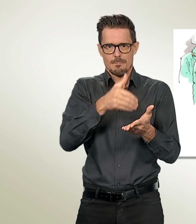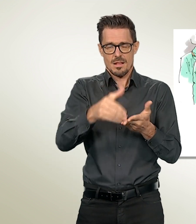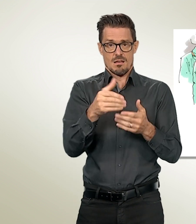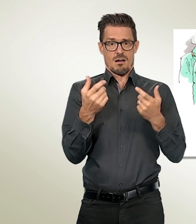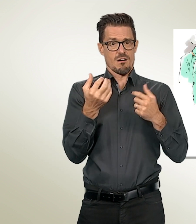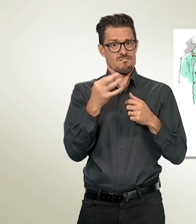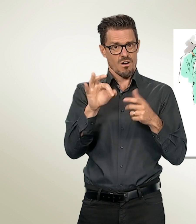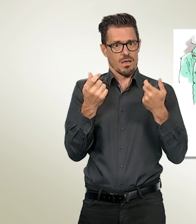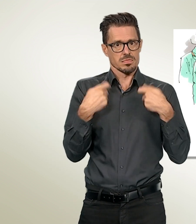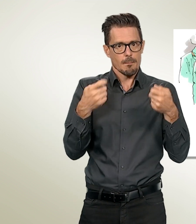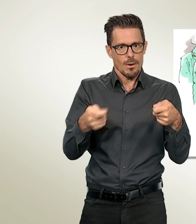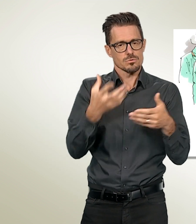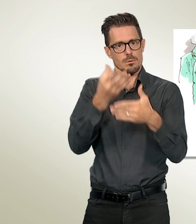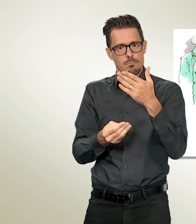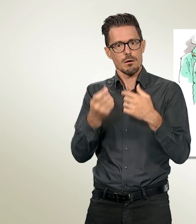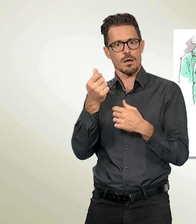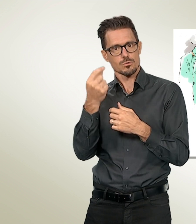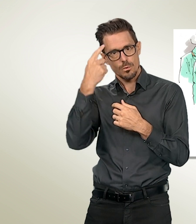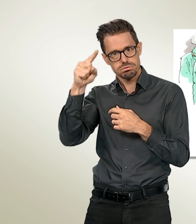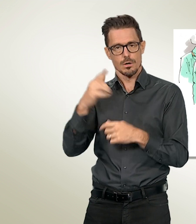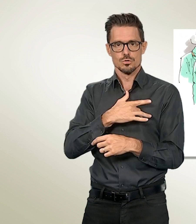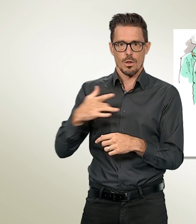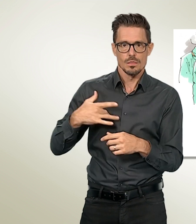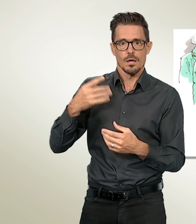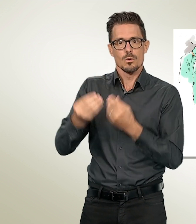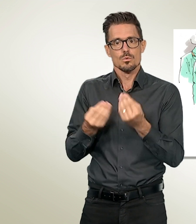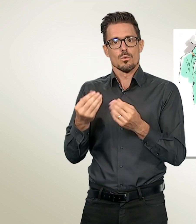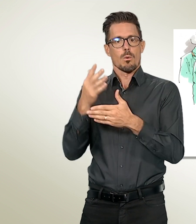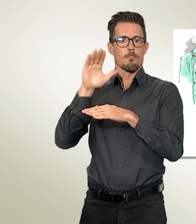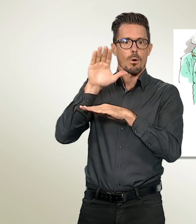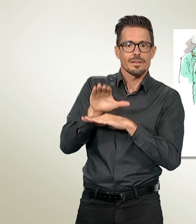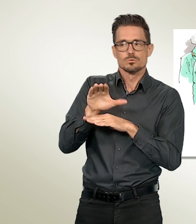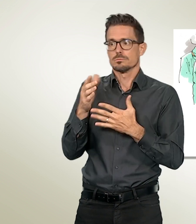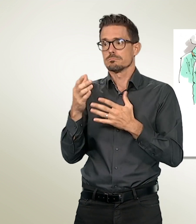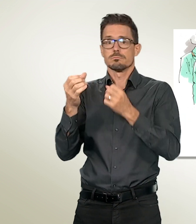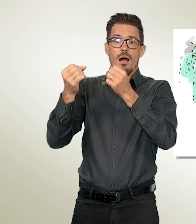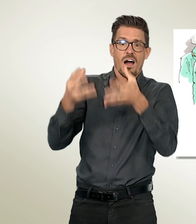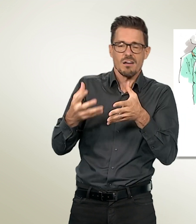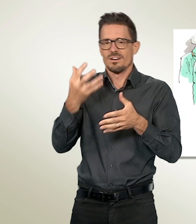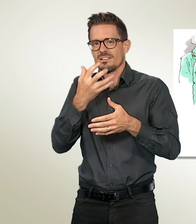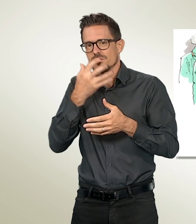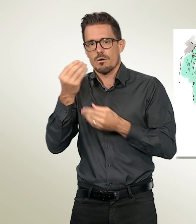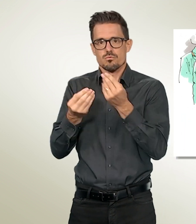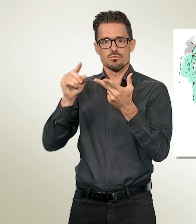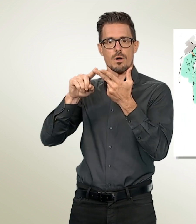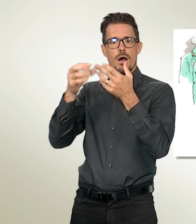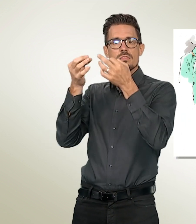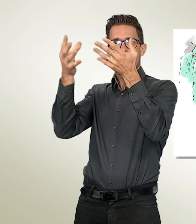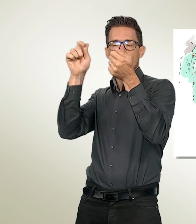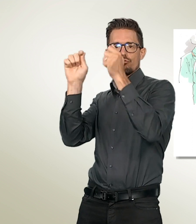pour la protection contre les catastrophes ou dans la lutte contre le changement climatique. La Suisse a besoin d'une police aérienne. Les